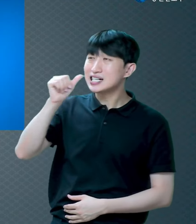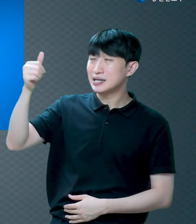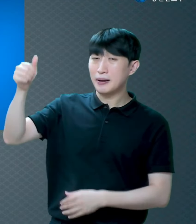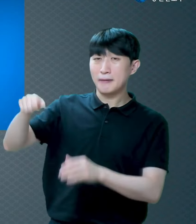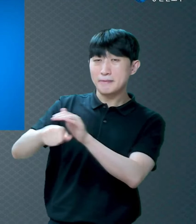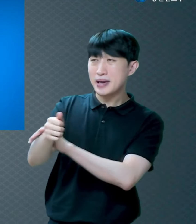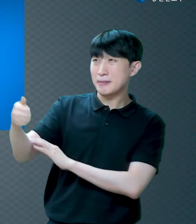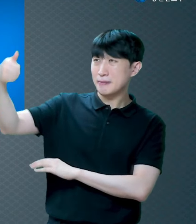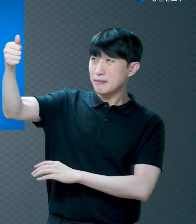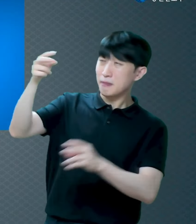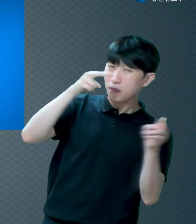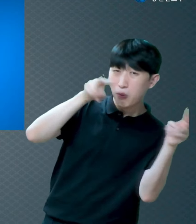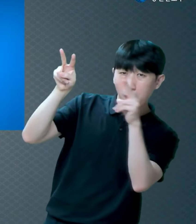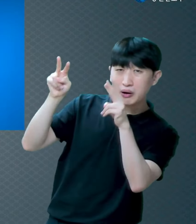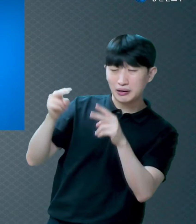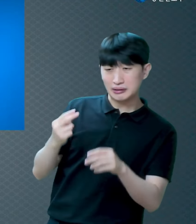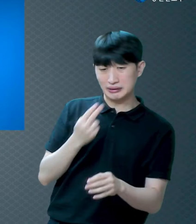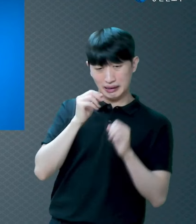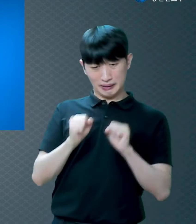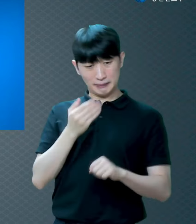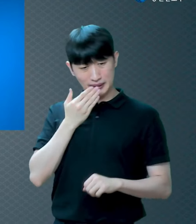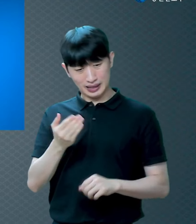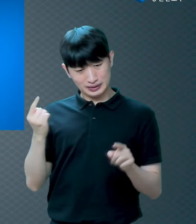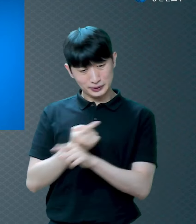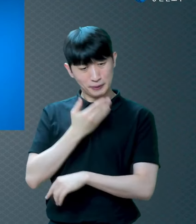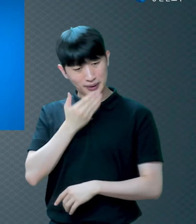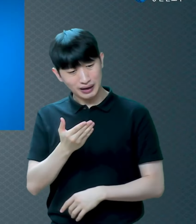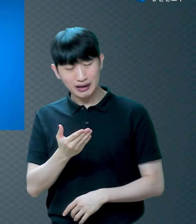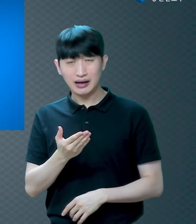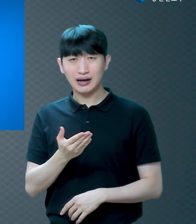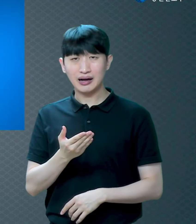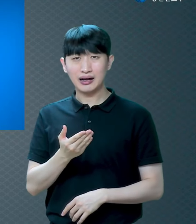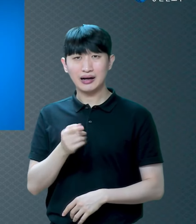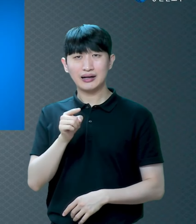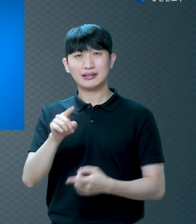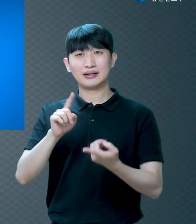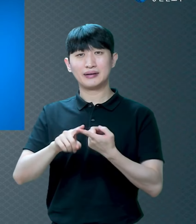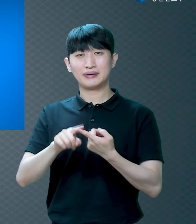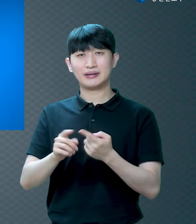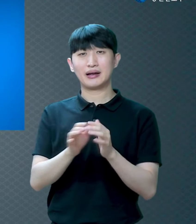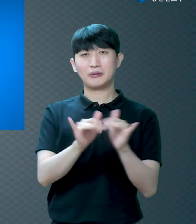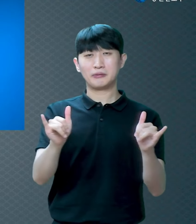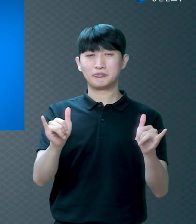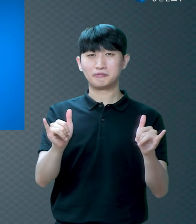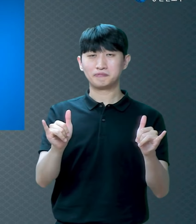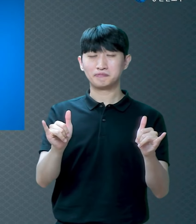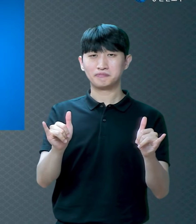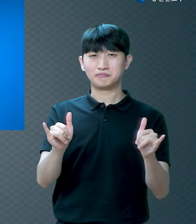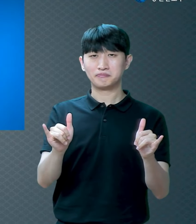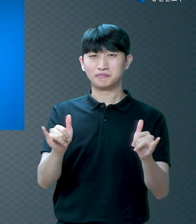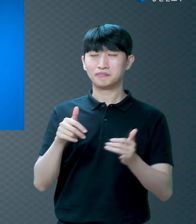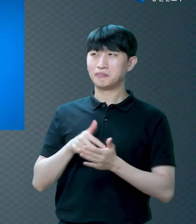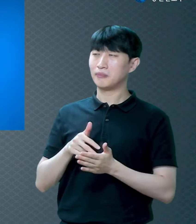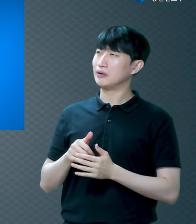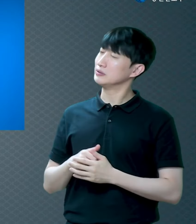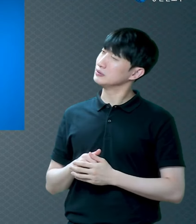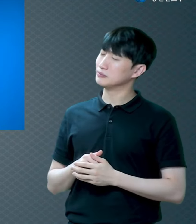뱀에게 물렸으면 거기를 찢고 빨아내고 그게 더 현실적 아니에요?